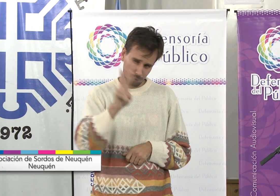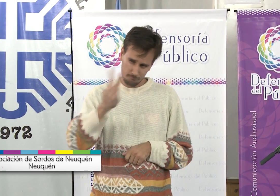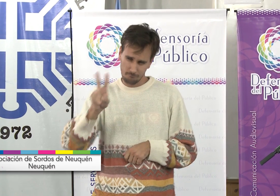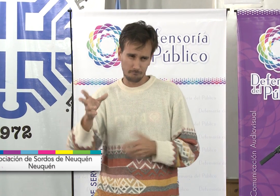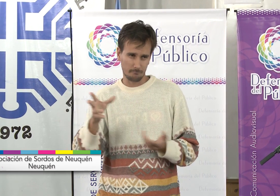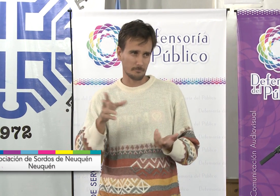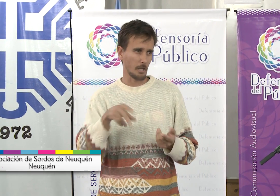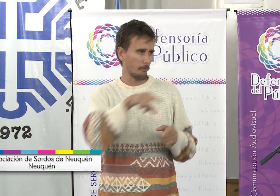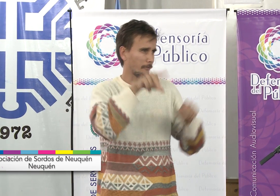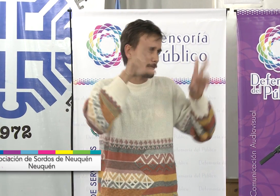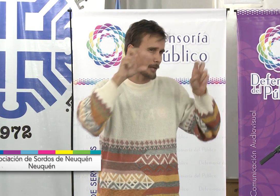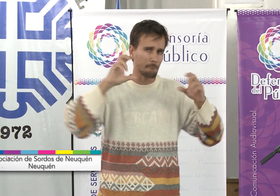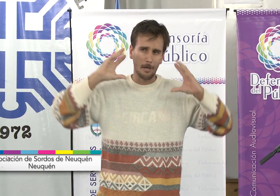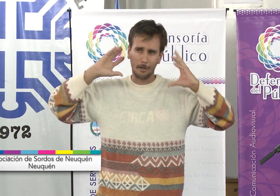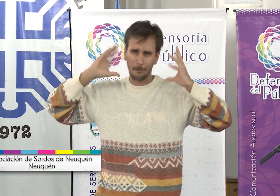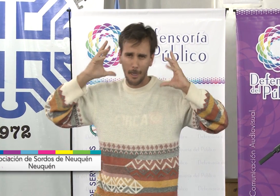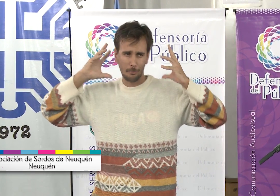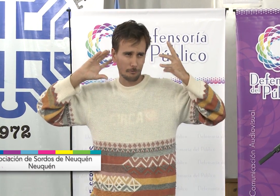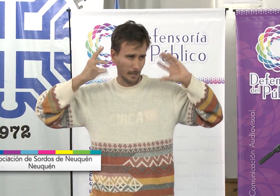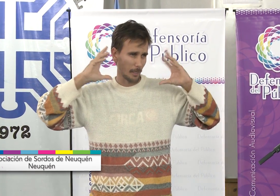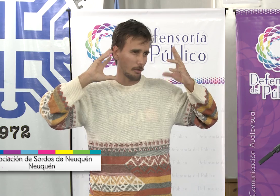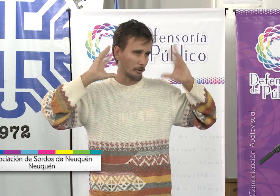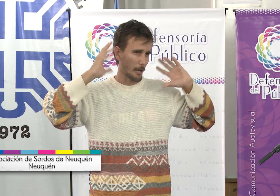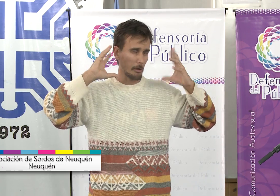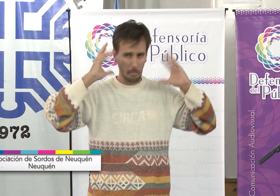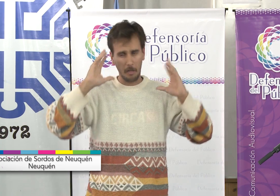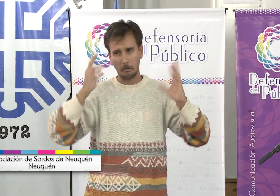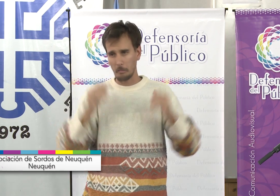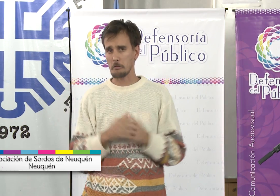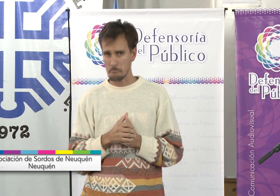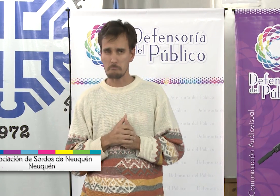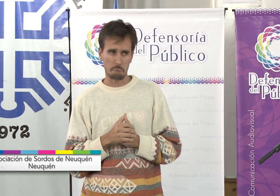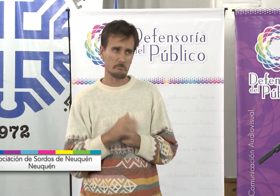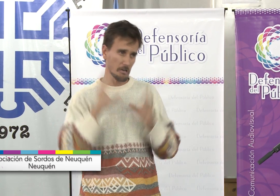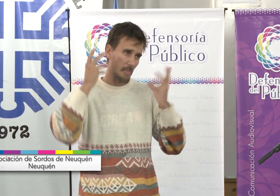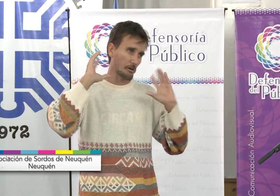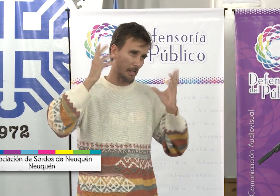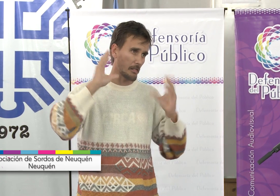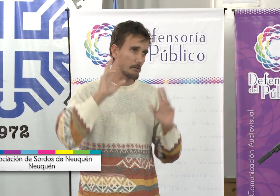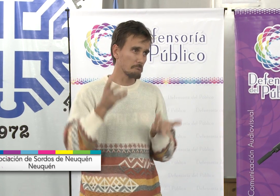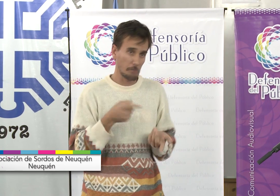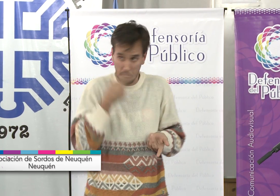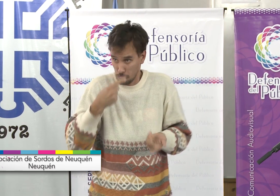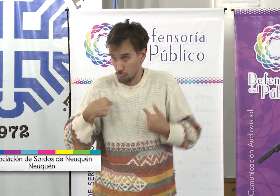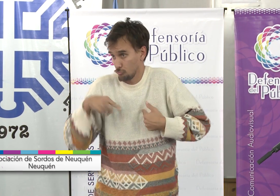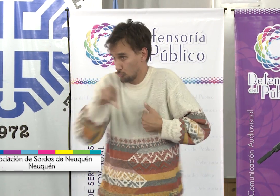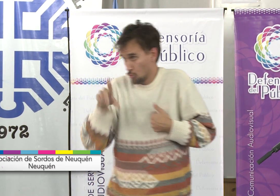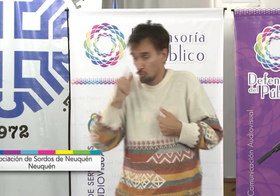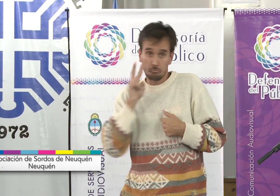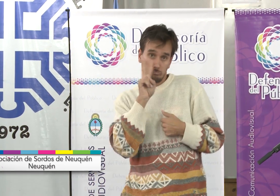Hoy yo estuve mirando acerca de los temas de la radio. A mí me interesa,